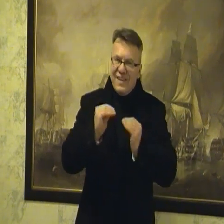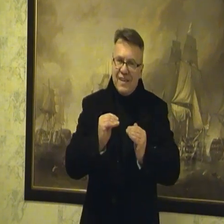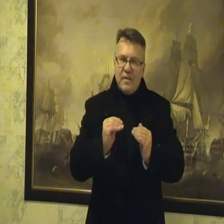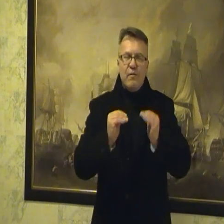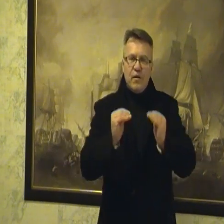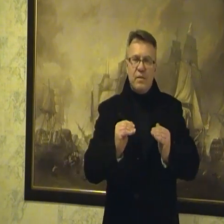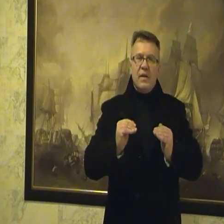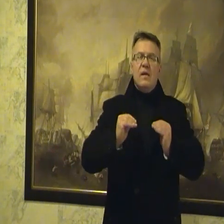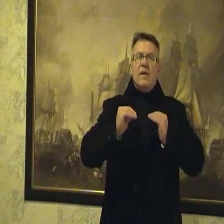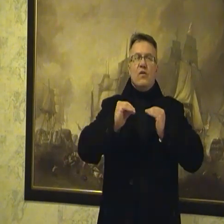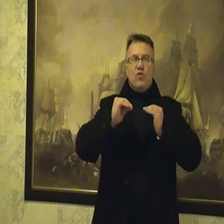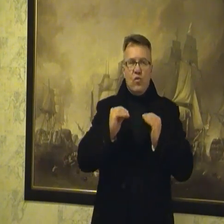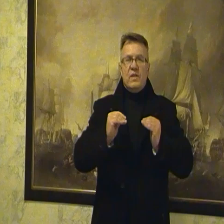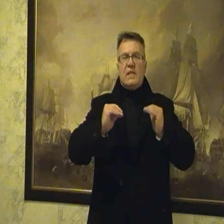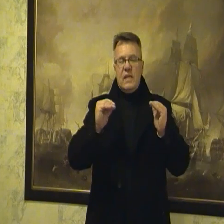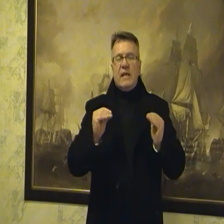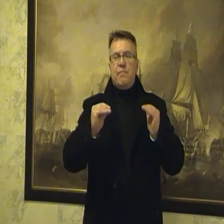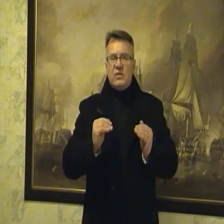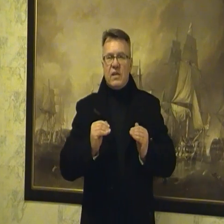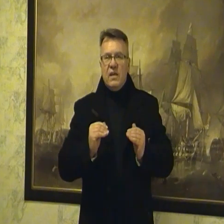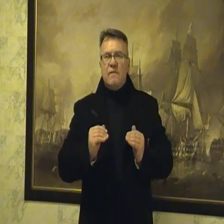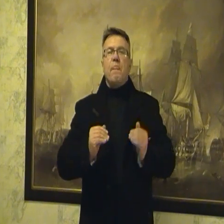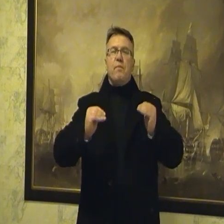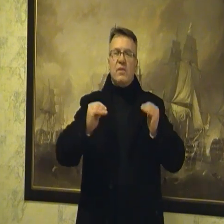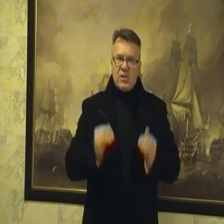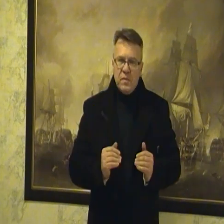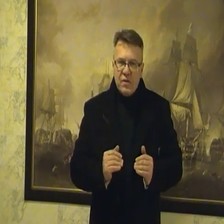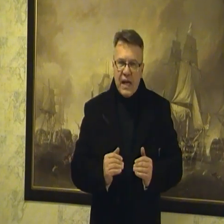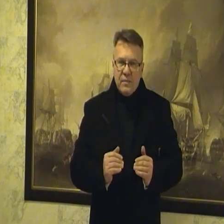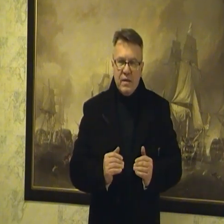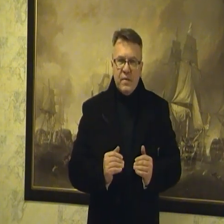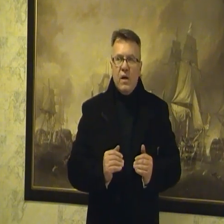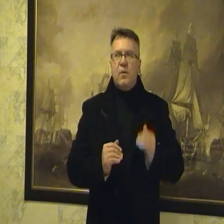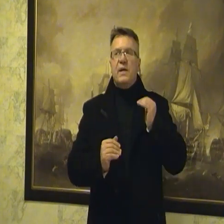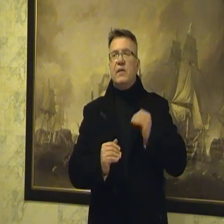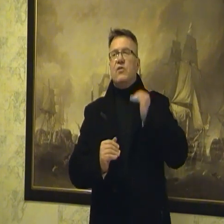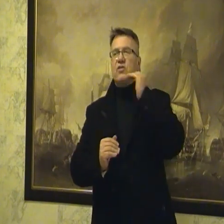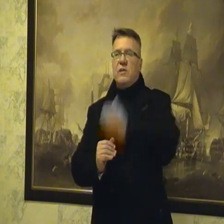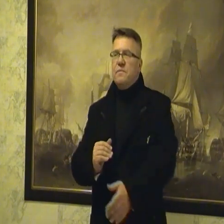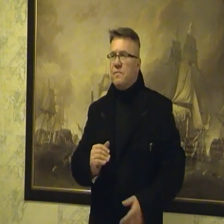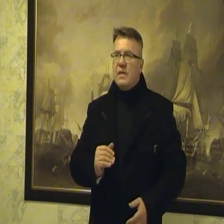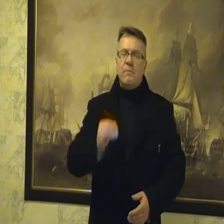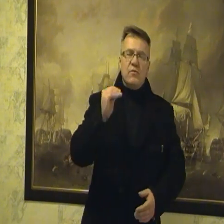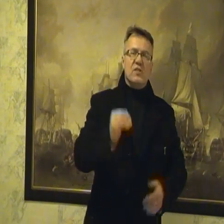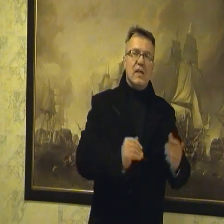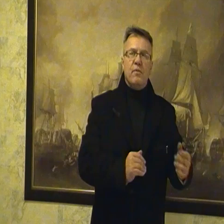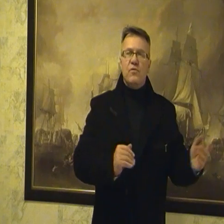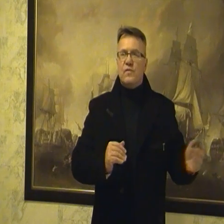kuwejtem Europy. Tu, na terenach Polski, pod naszymi nogami, obojętnie czy na północy, na południu,